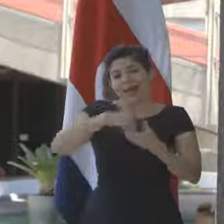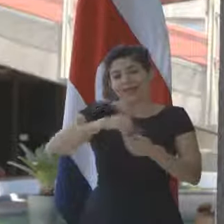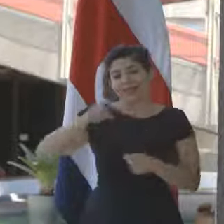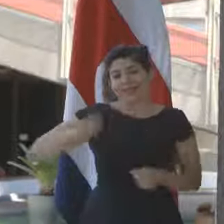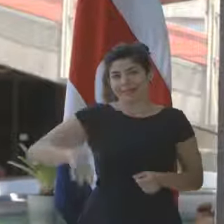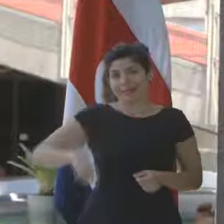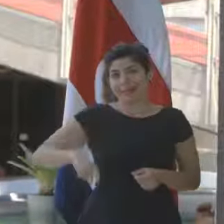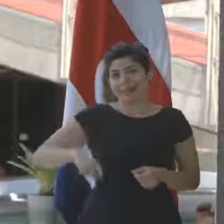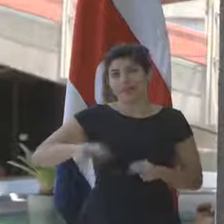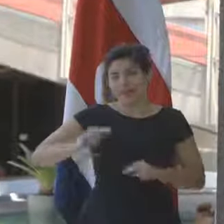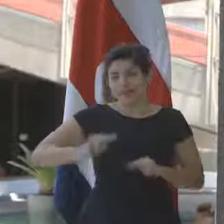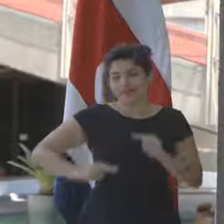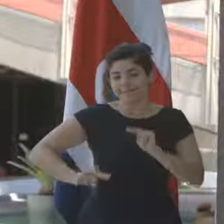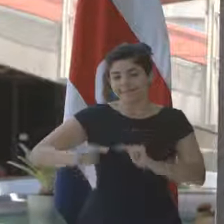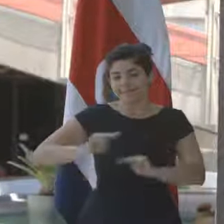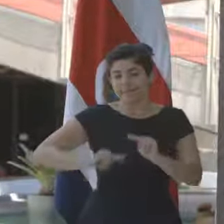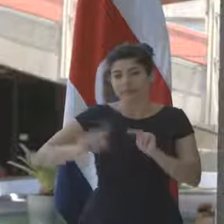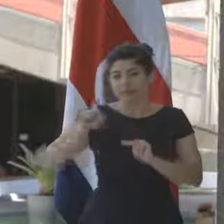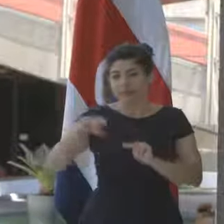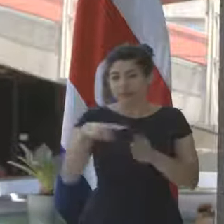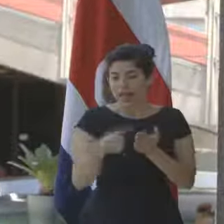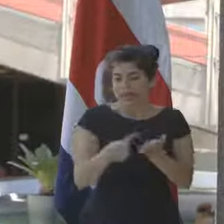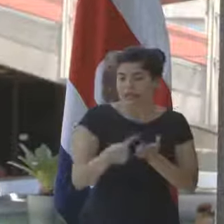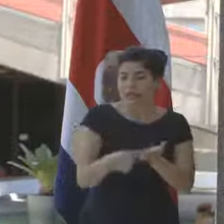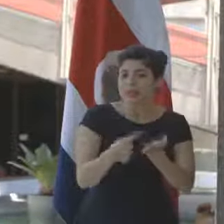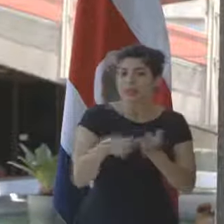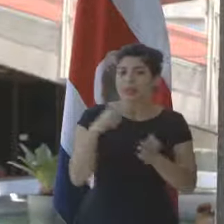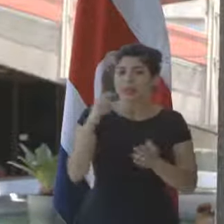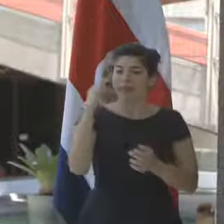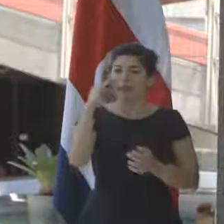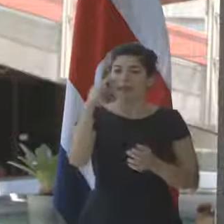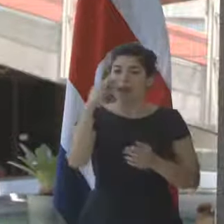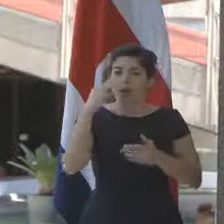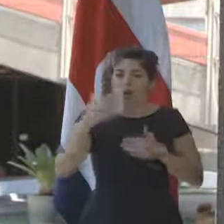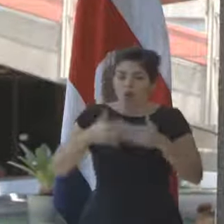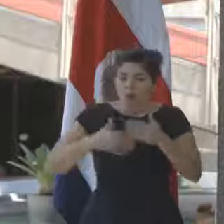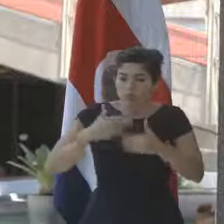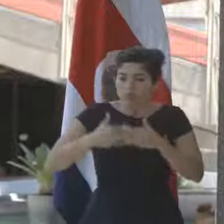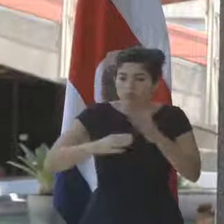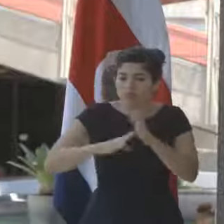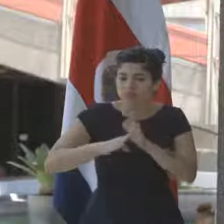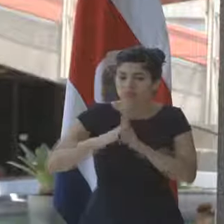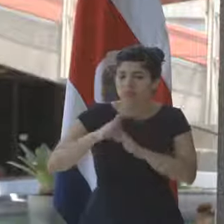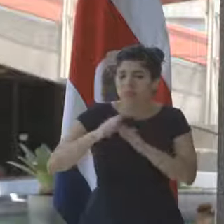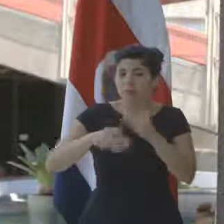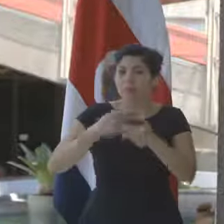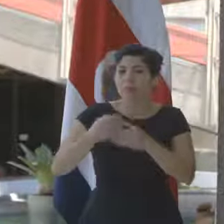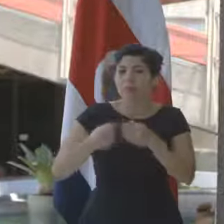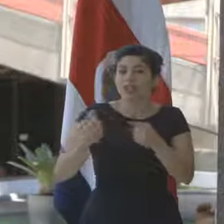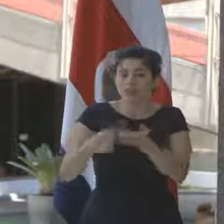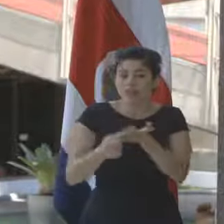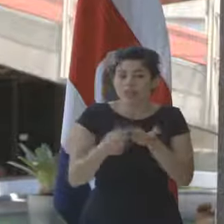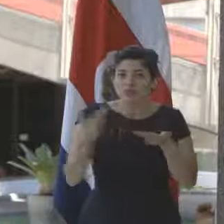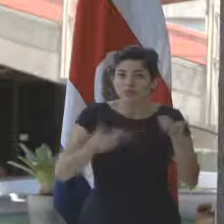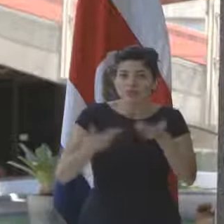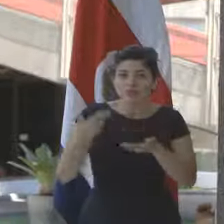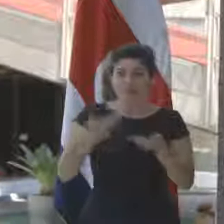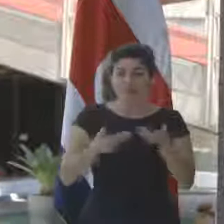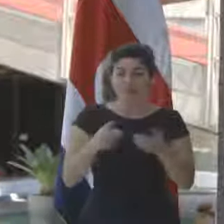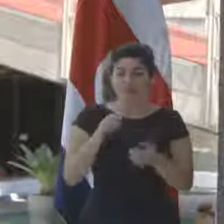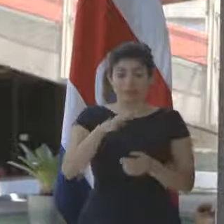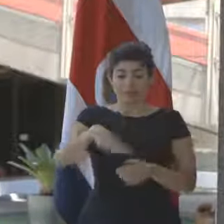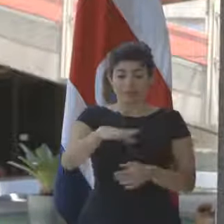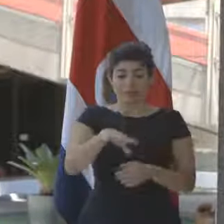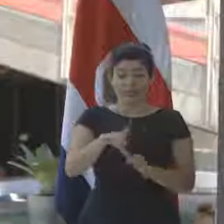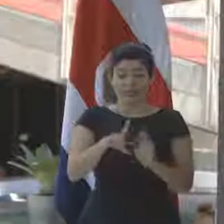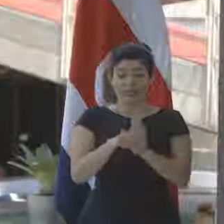negociarse, debe conversarse, debe madurarse en el proceso de la formulación. ¿Cuál es el objetivo de